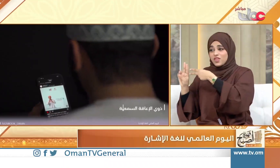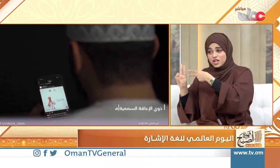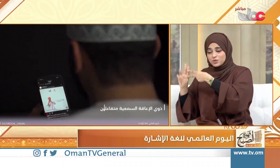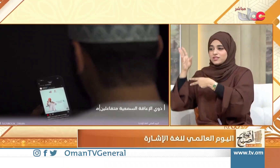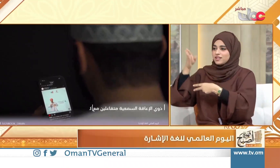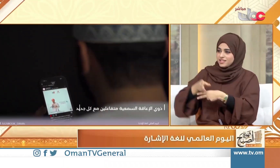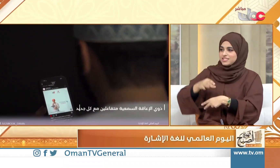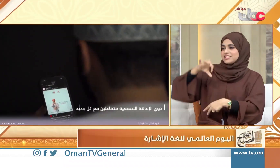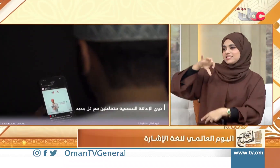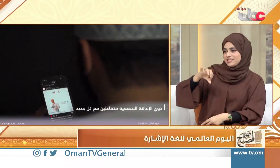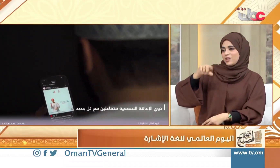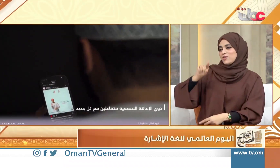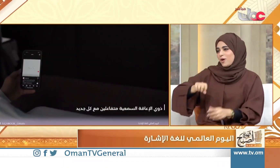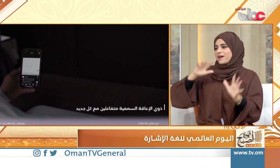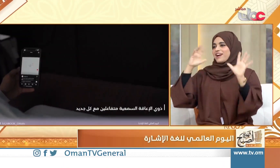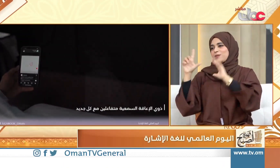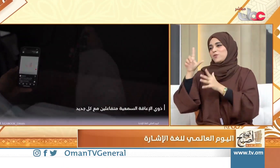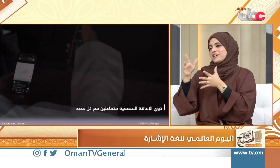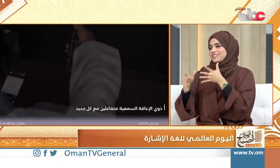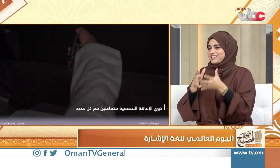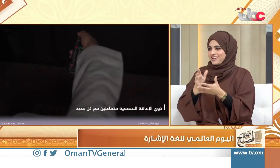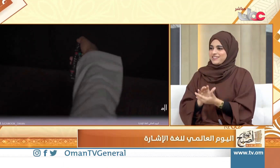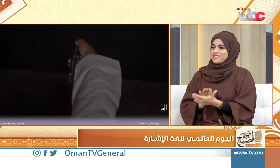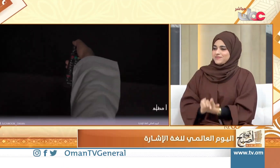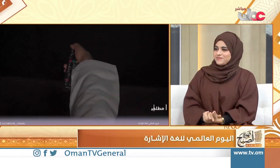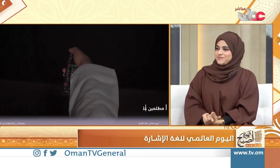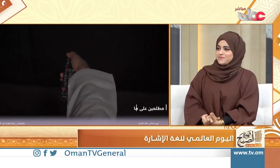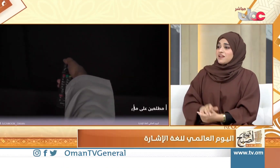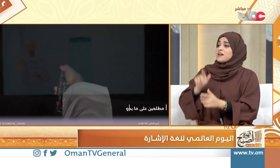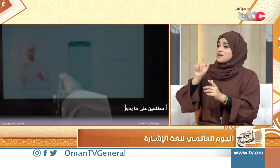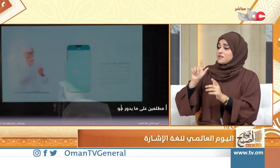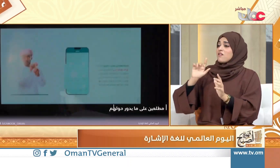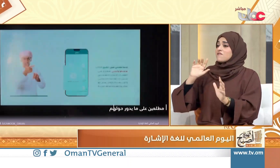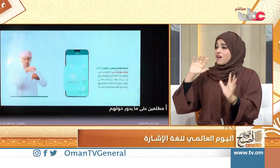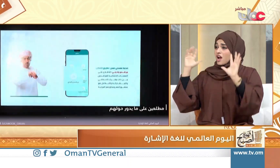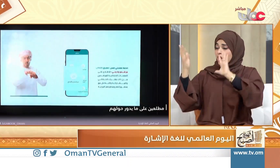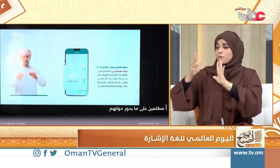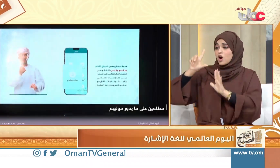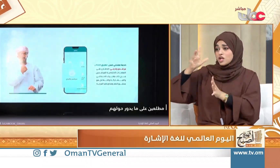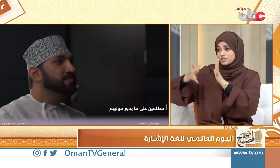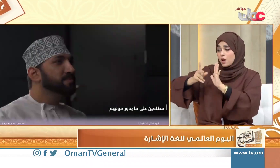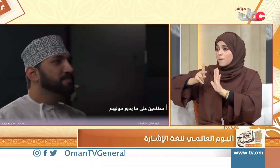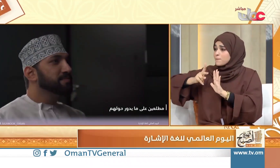التأسيس للاتحاد العالمي للصوم كيوم العالمي لغة الإشارة كذلك